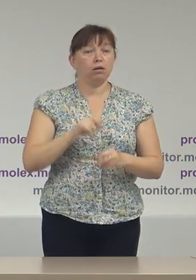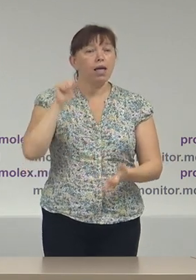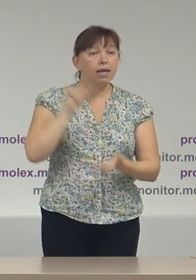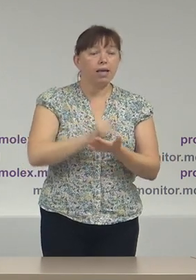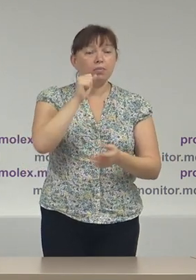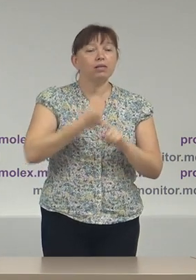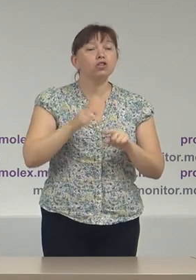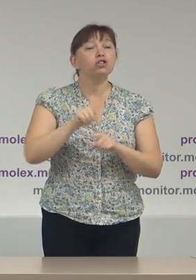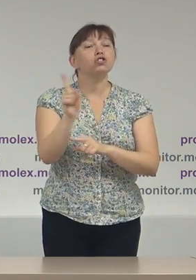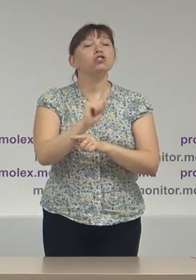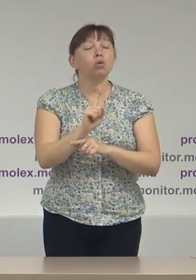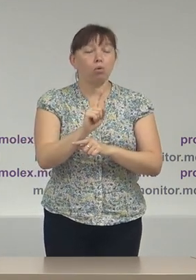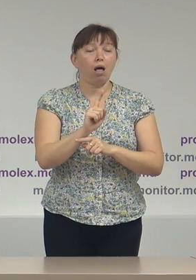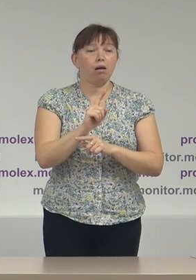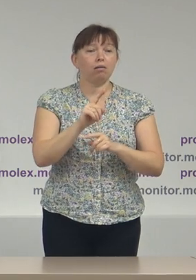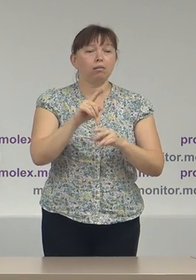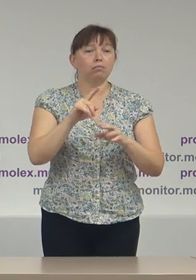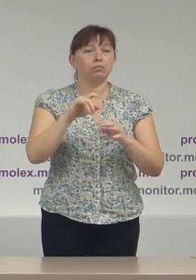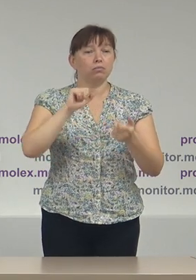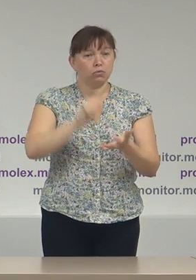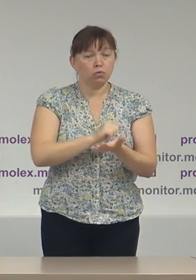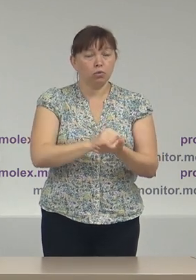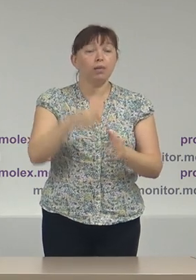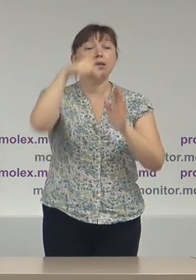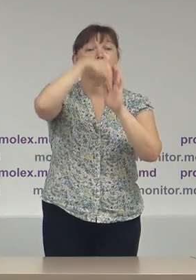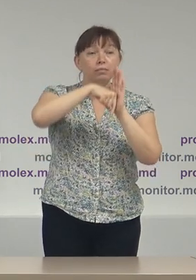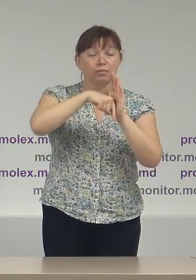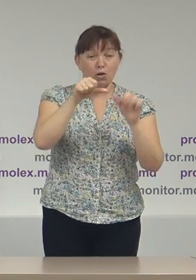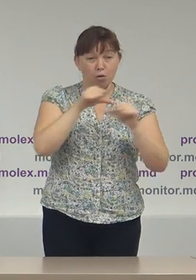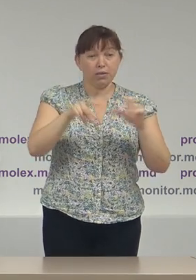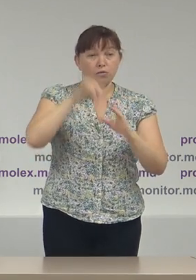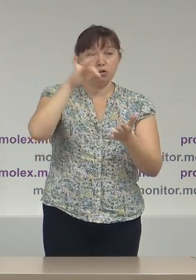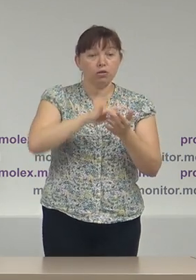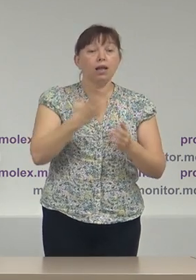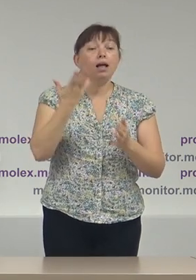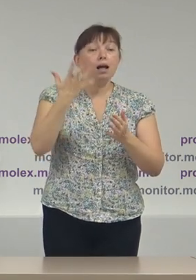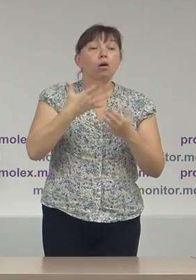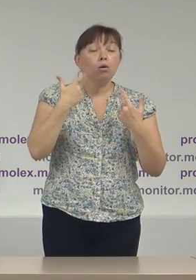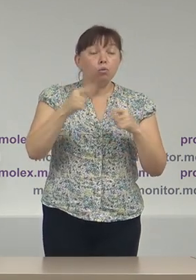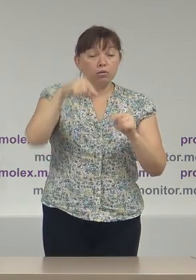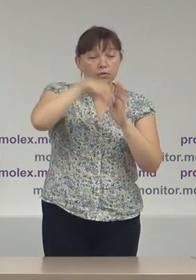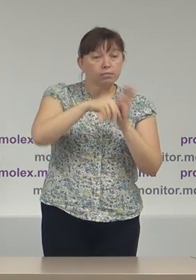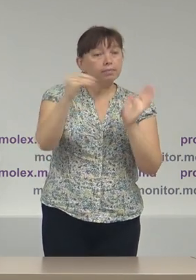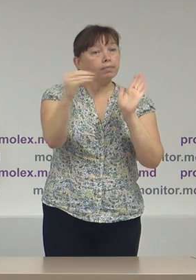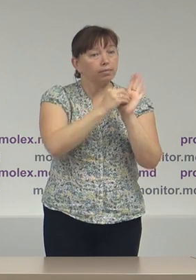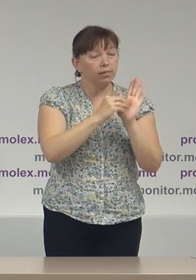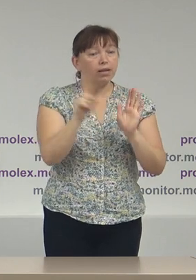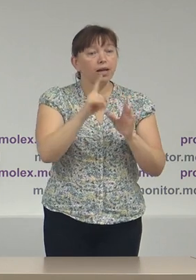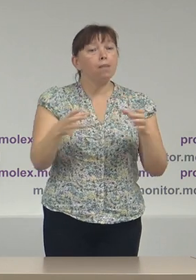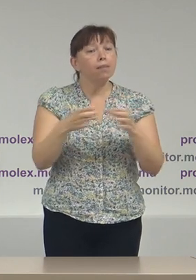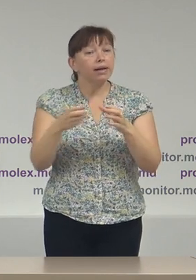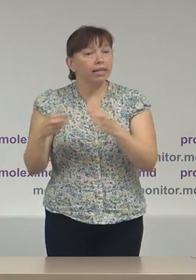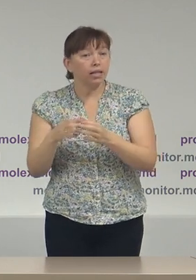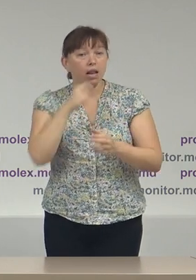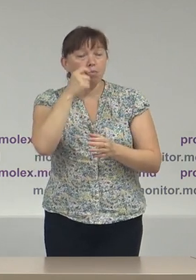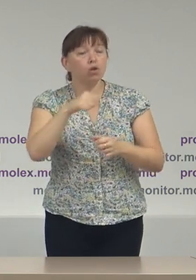circulară a Comisiei Electorale Centrale, prin care Comisia a specificat că partidele